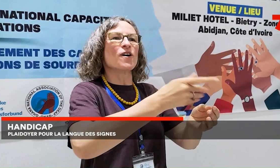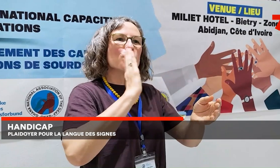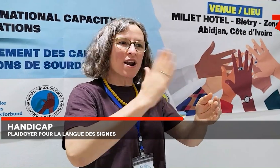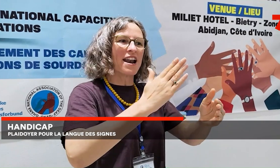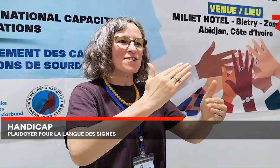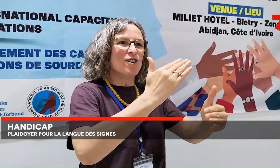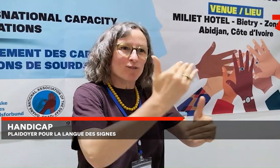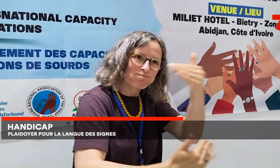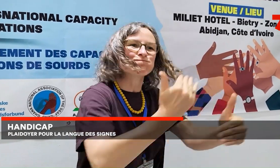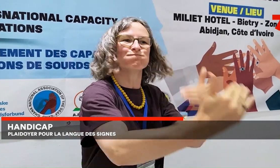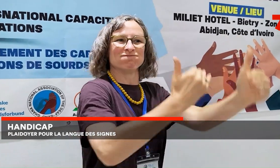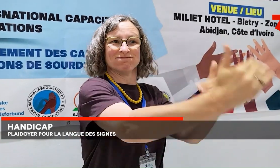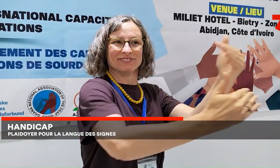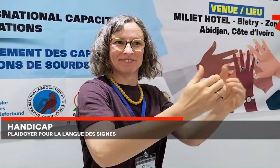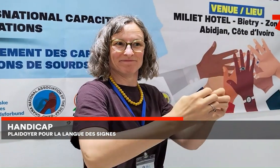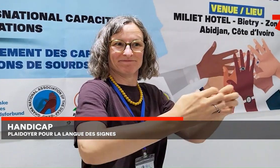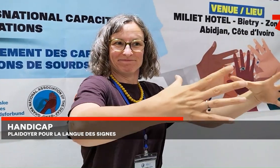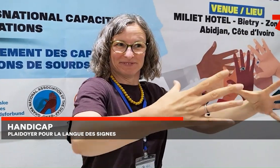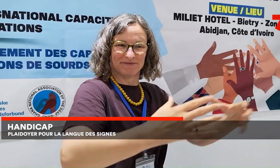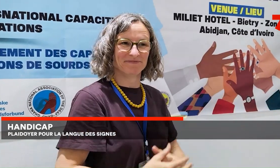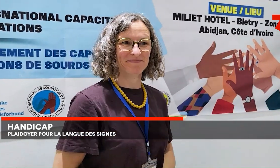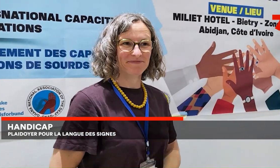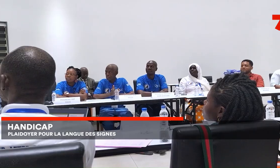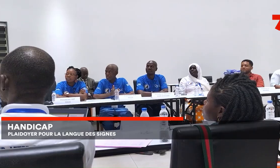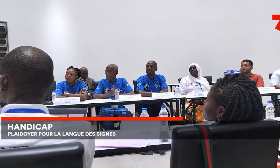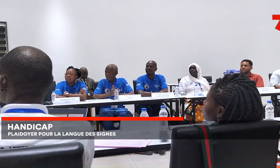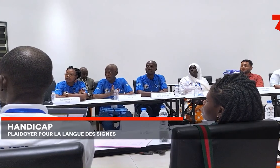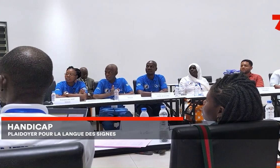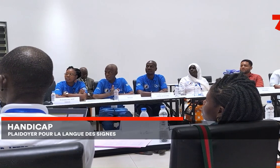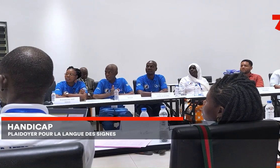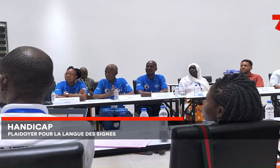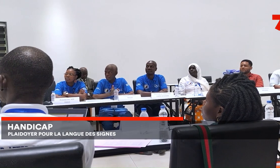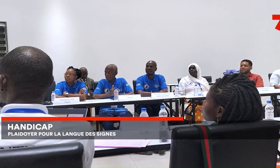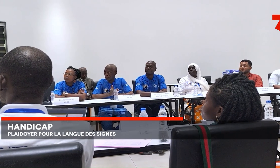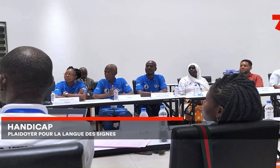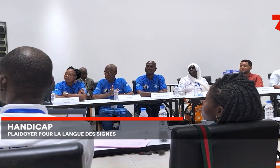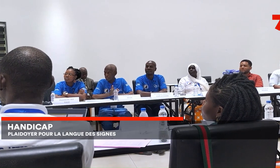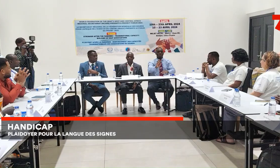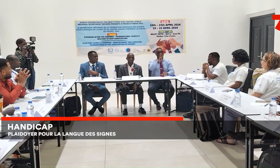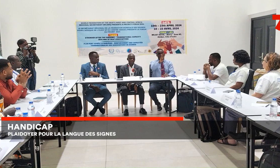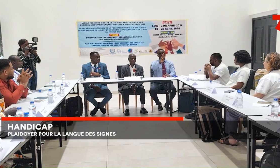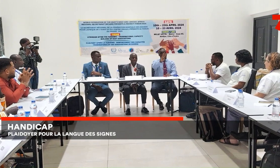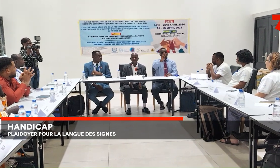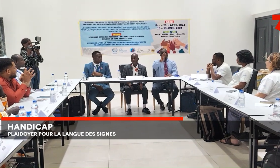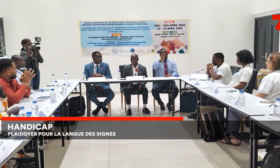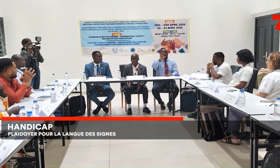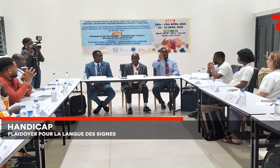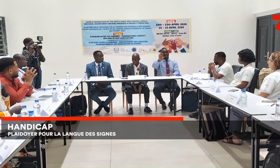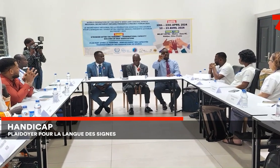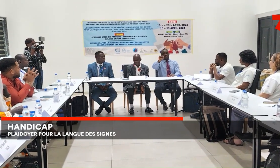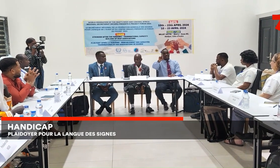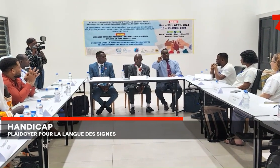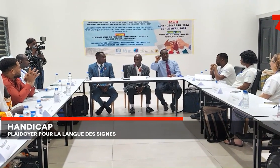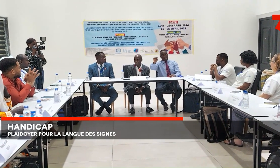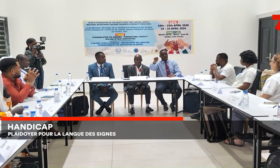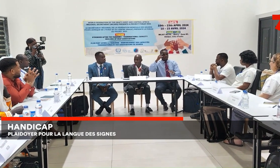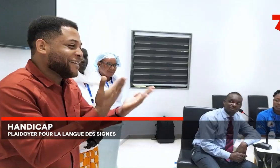des compétences, des expériences. L'activité, qui est organisée par le Ghana National Association of the Deaf et